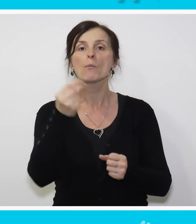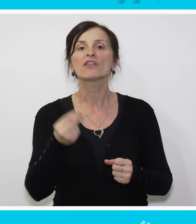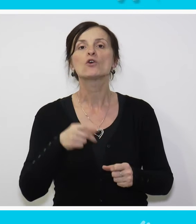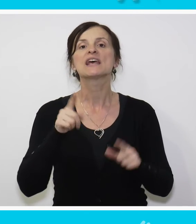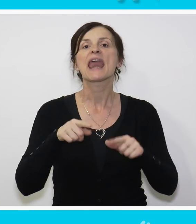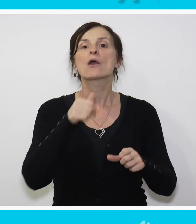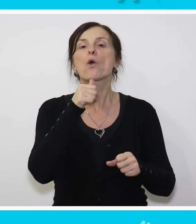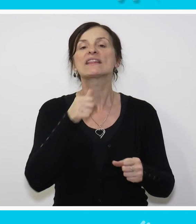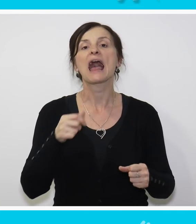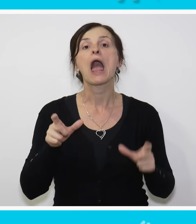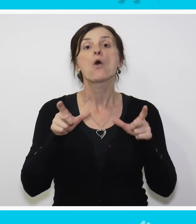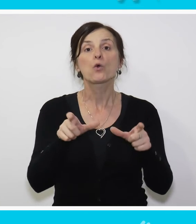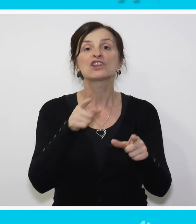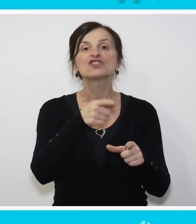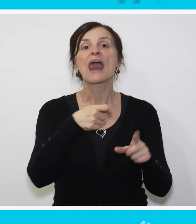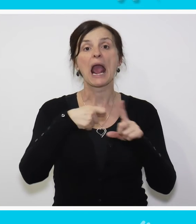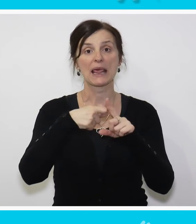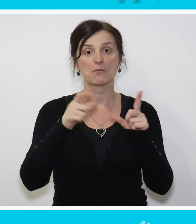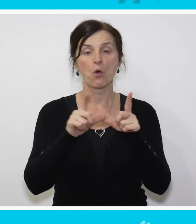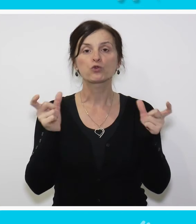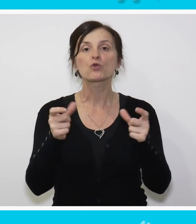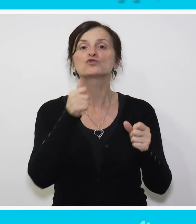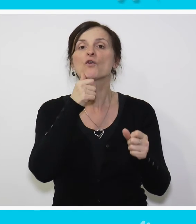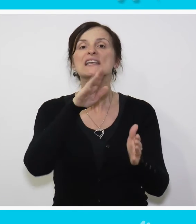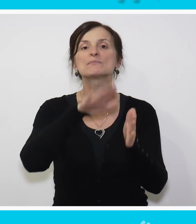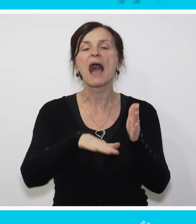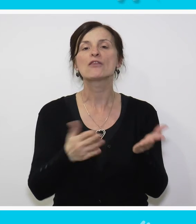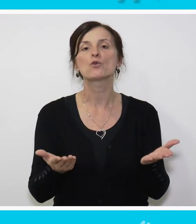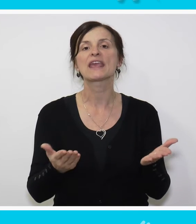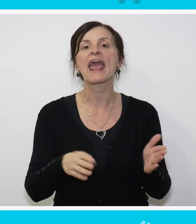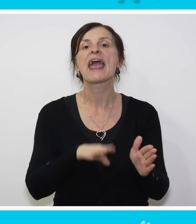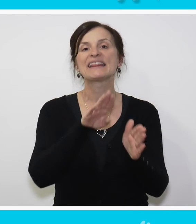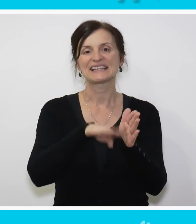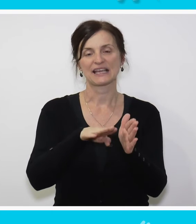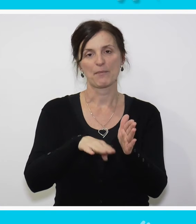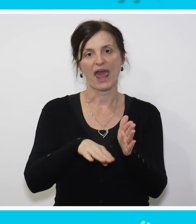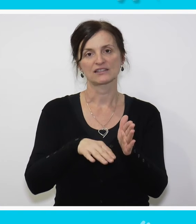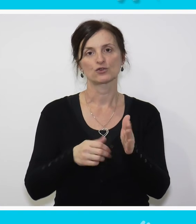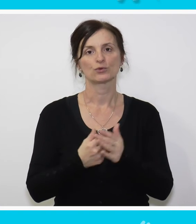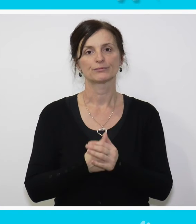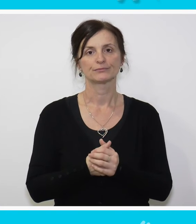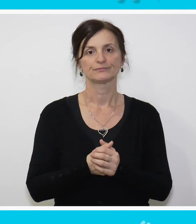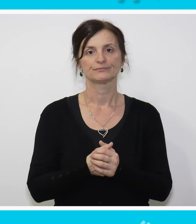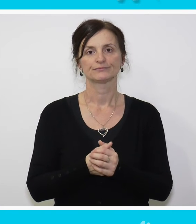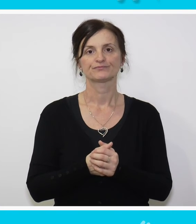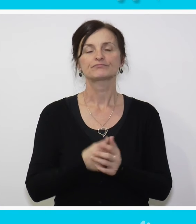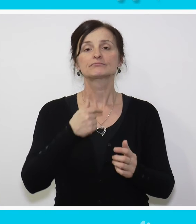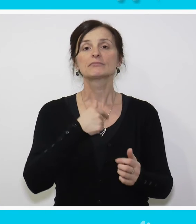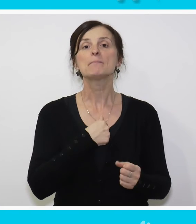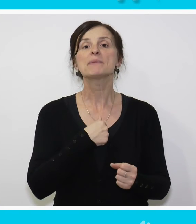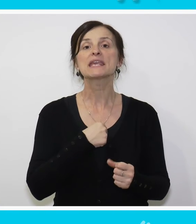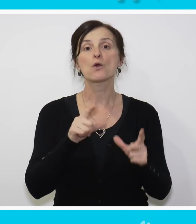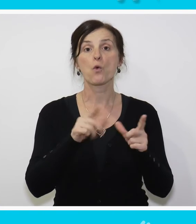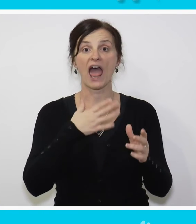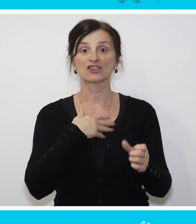već utiče na klimu u društvu i smanjuje predrasude i diskriminaciju. Mi